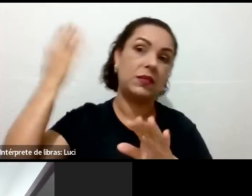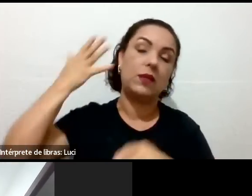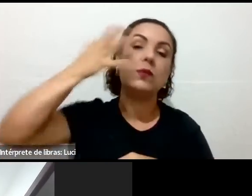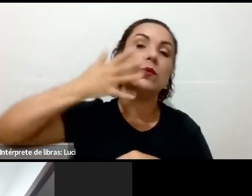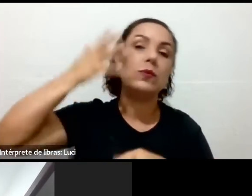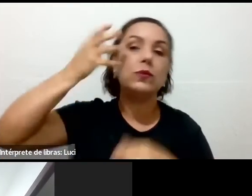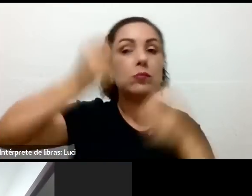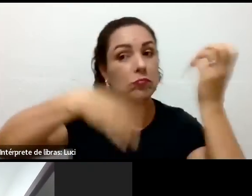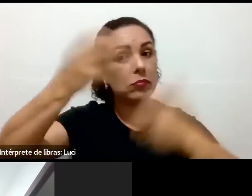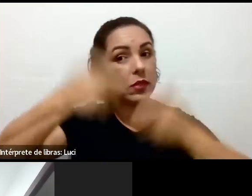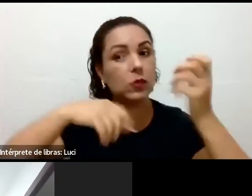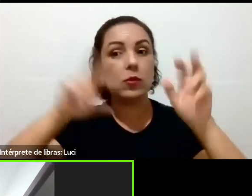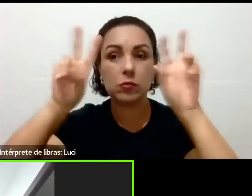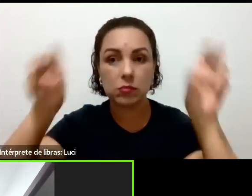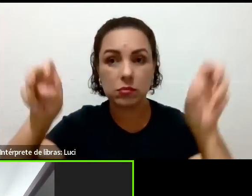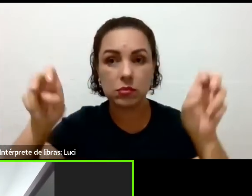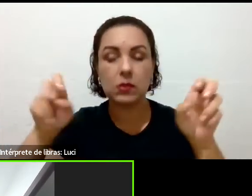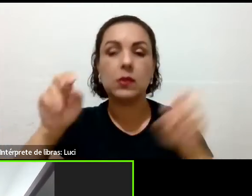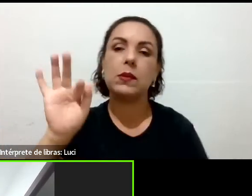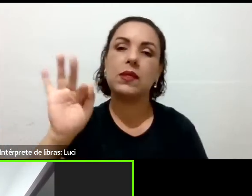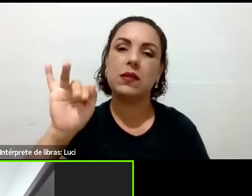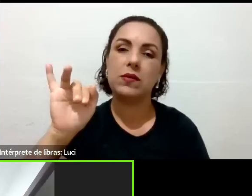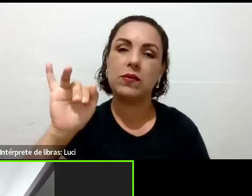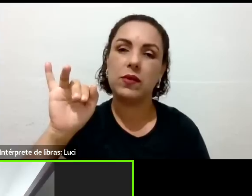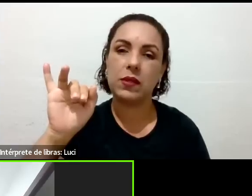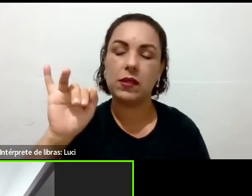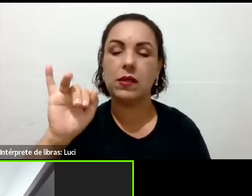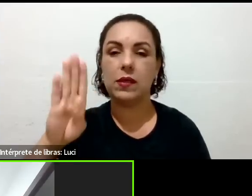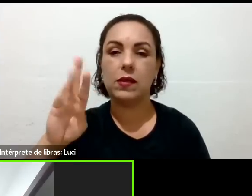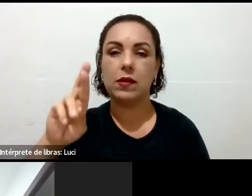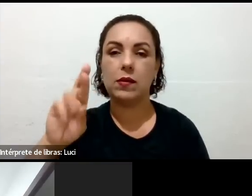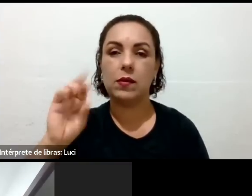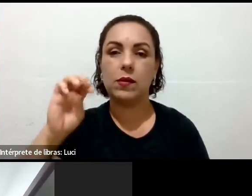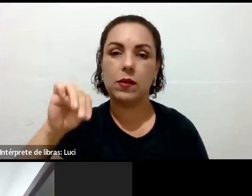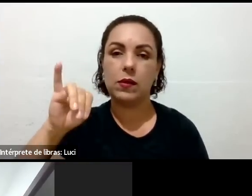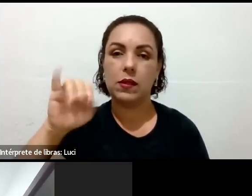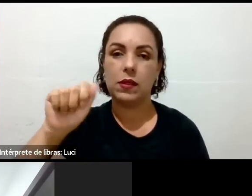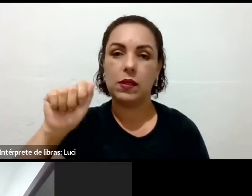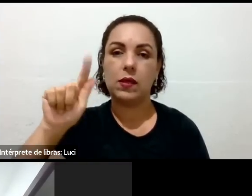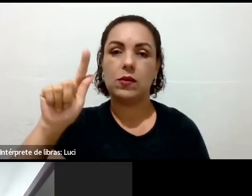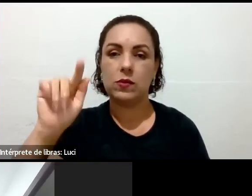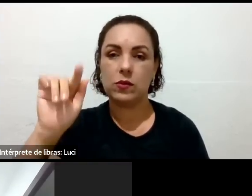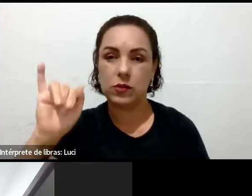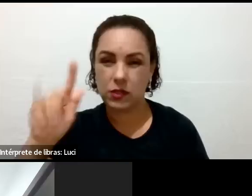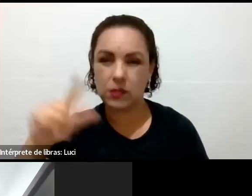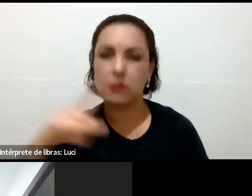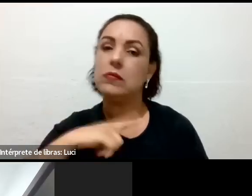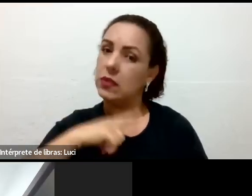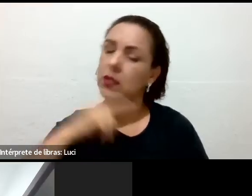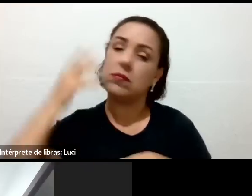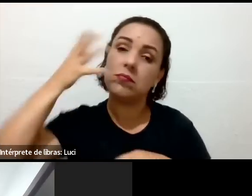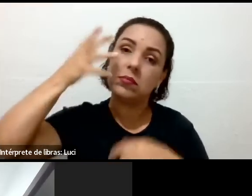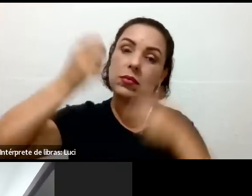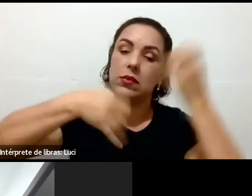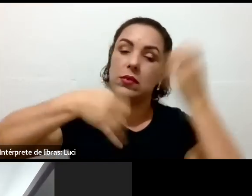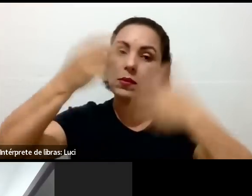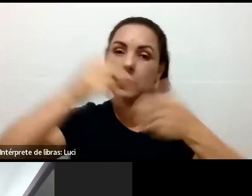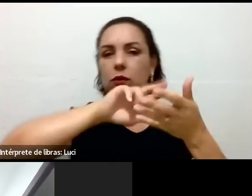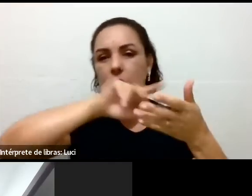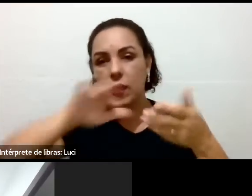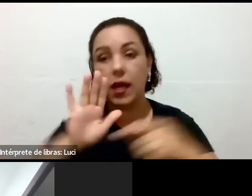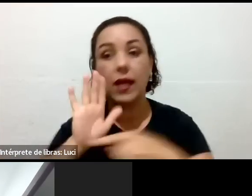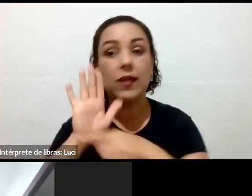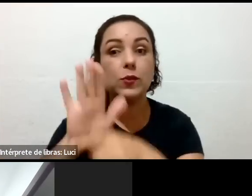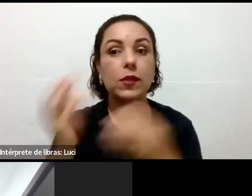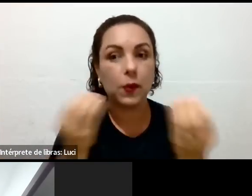dor o tempo todo, né? Fica comprometida a rotina. Então, eu me compadeço muito aqui com você, espero que você realmente faça